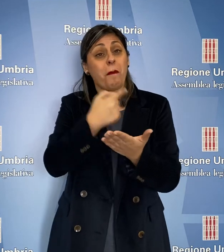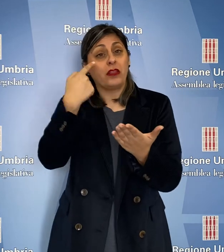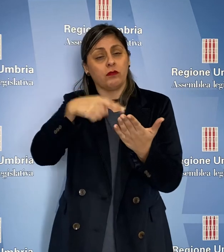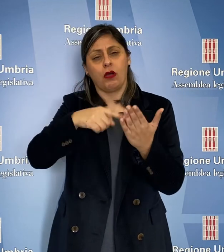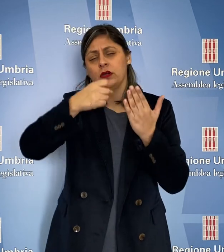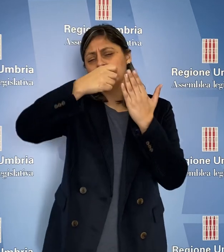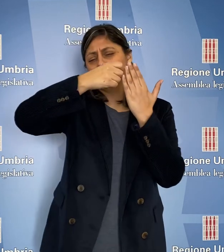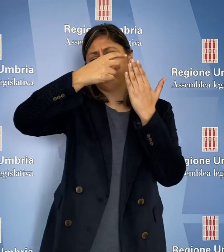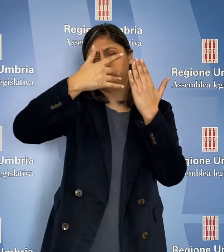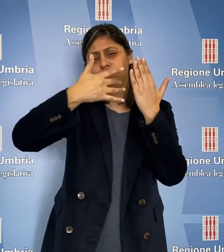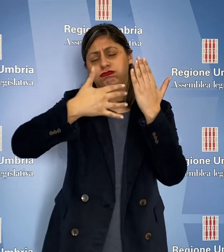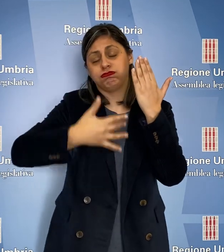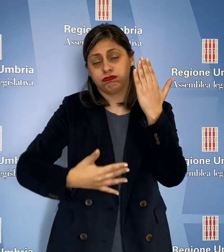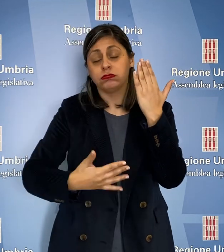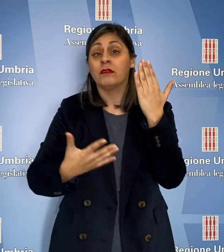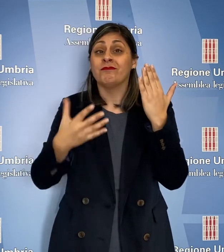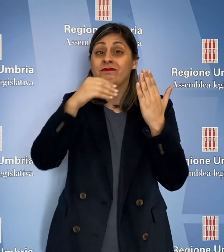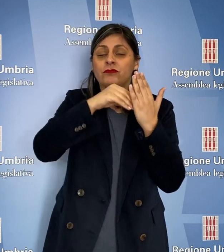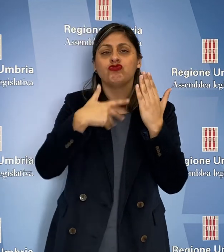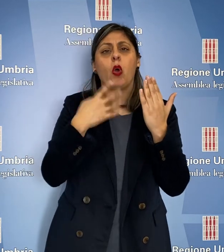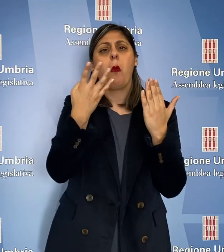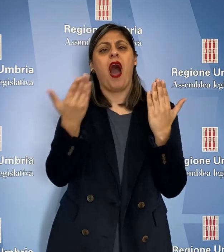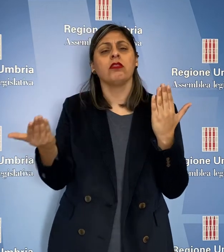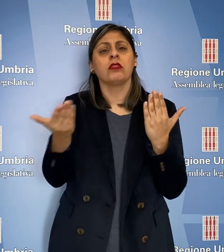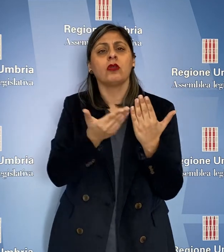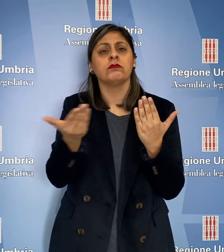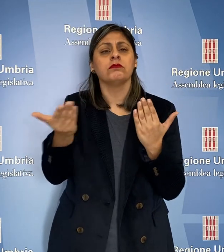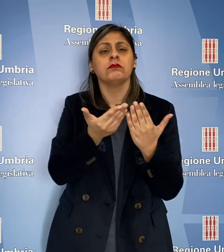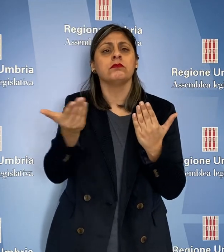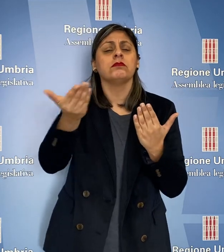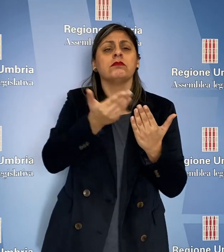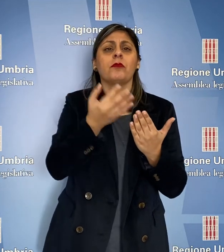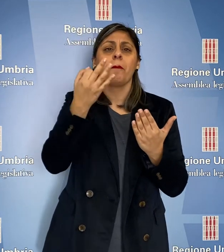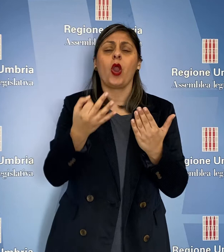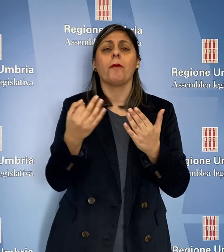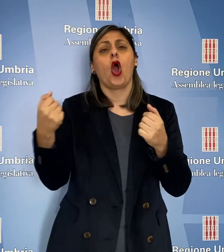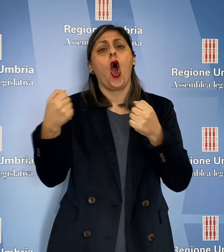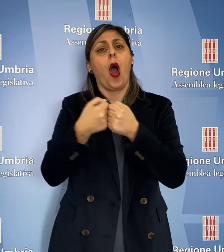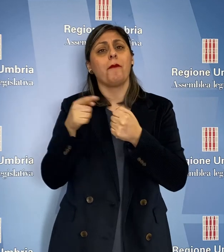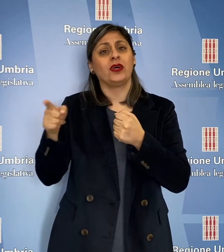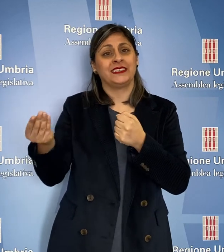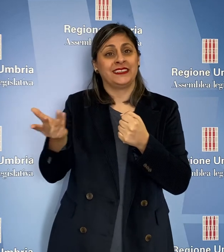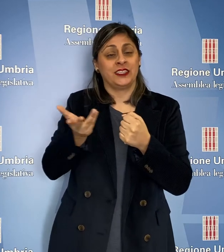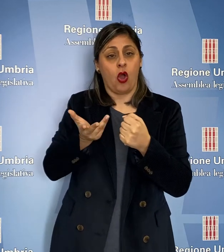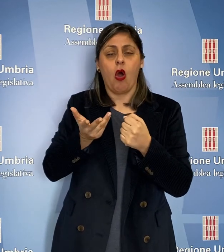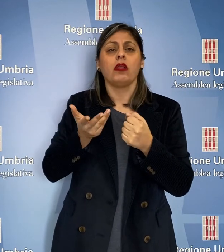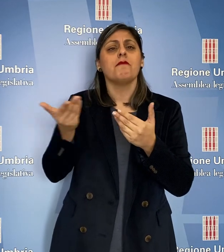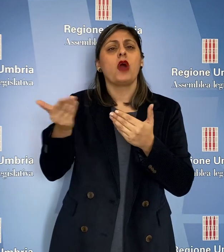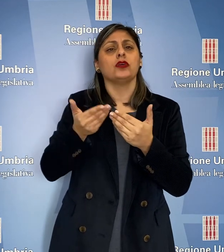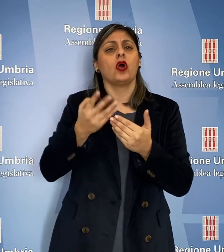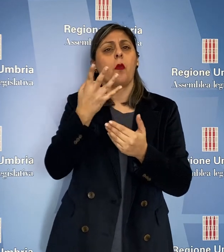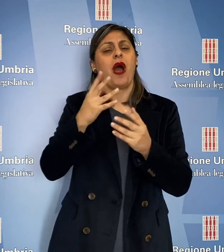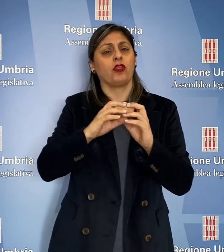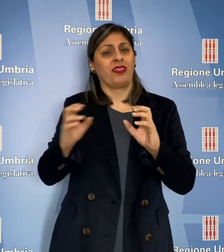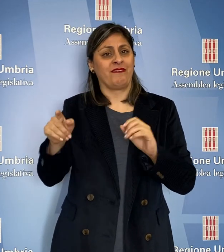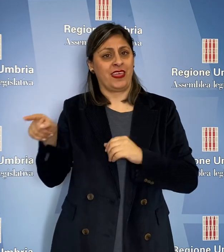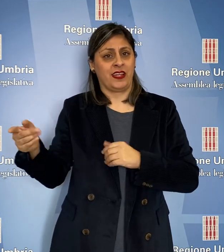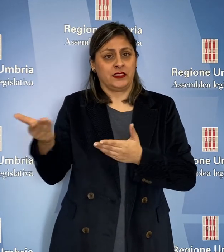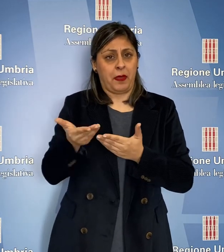racchiuse quattro istanze presentate dalle forze di opposizione in quattro distinte mozioni, incentrate sia